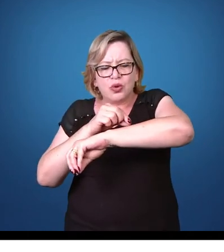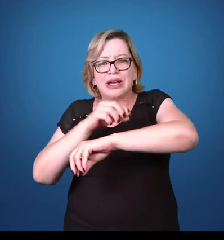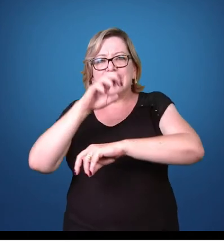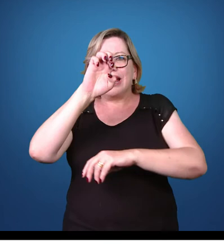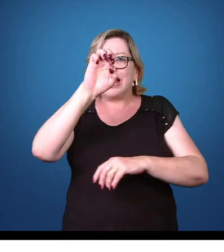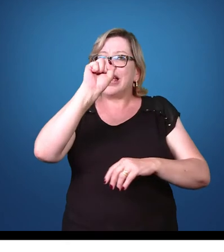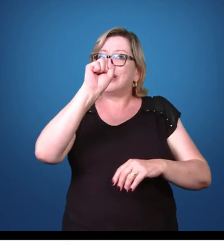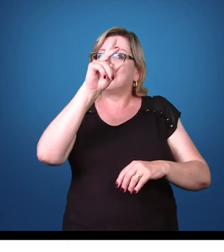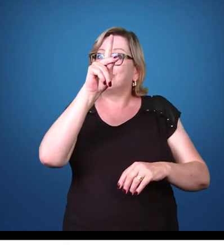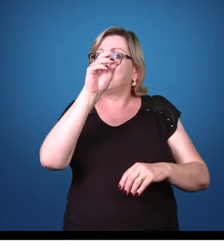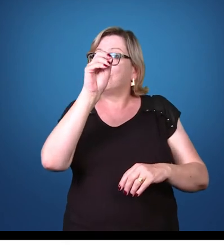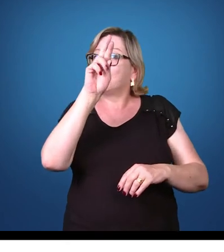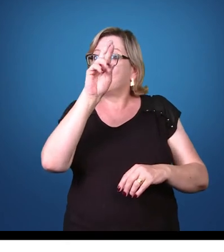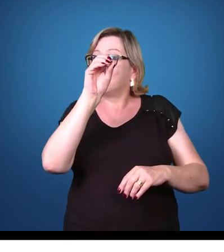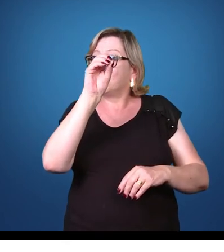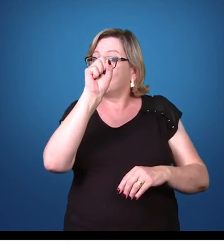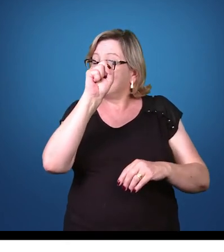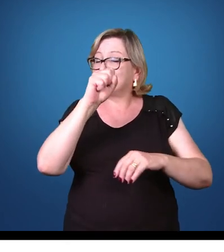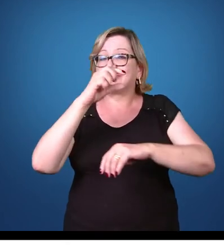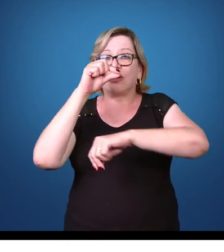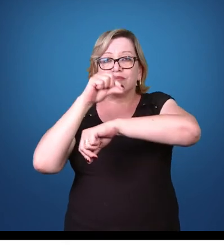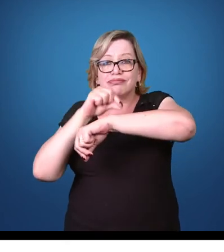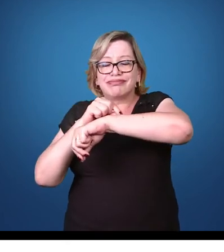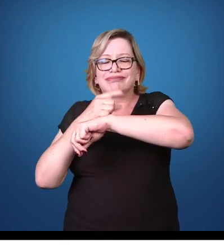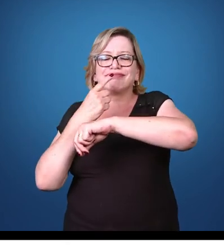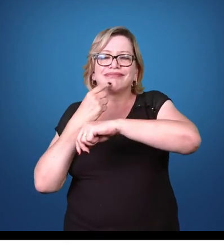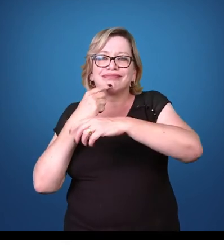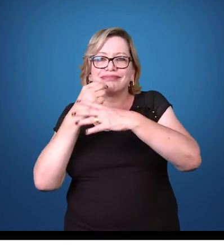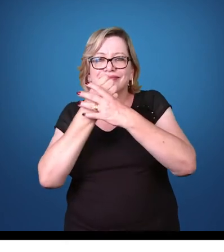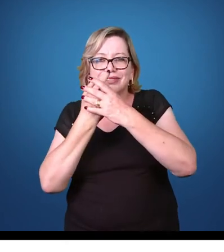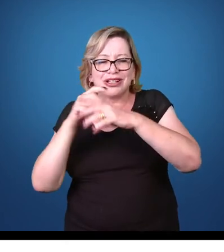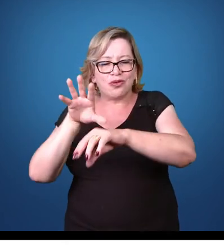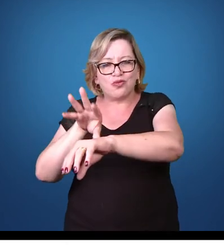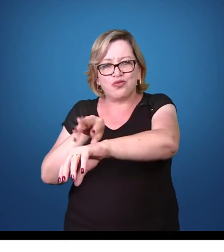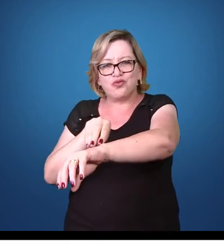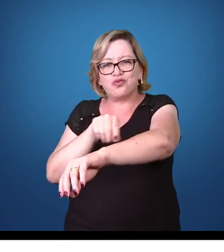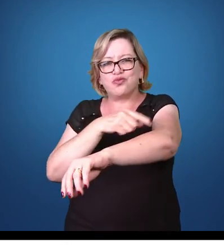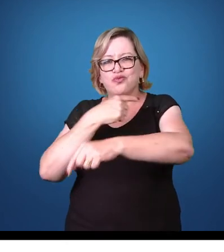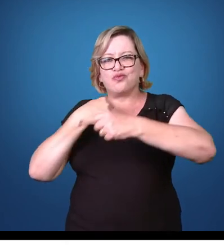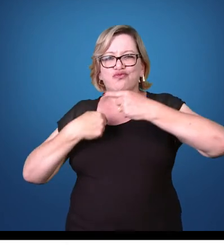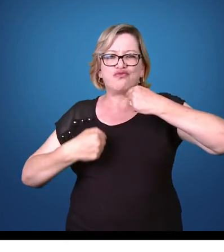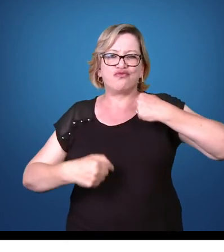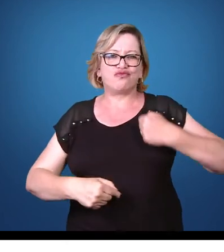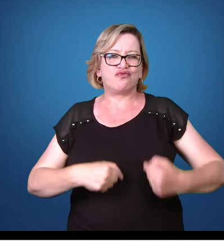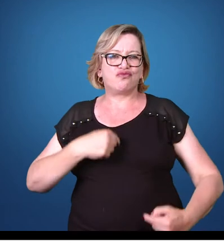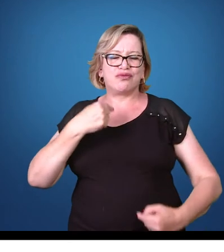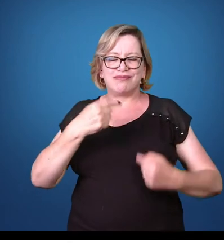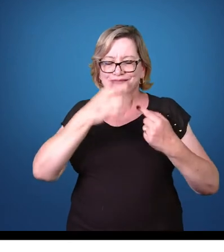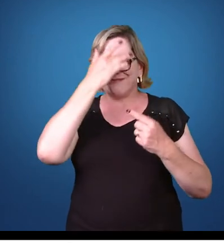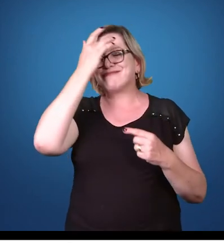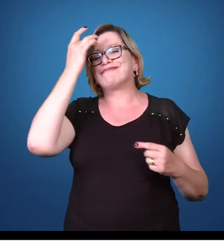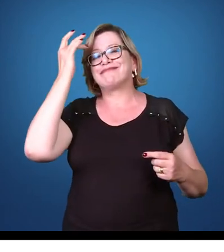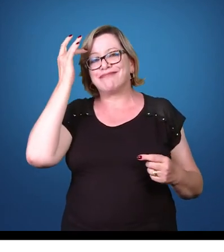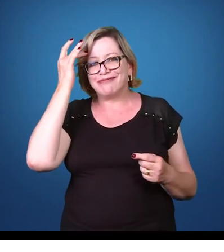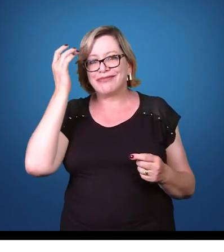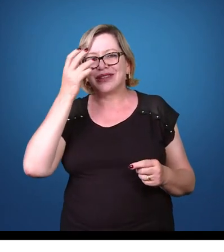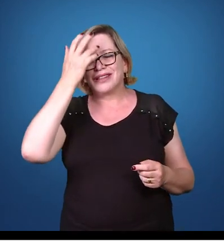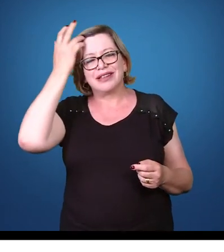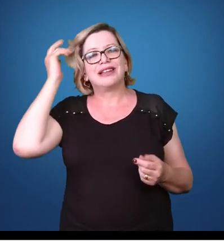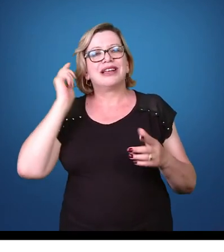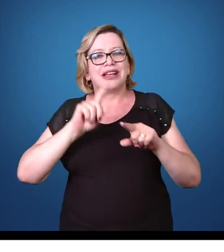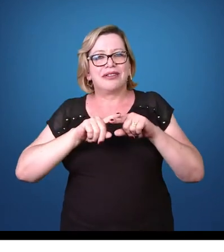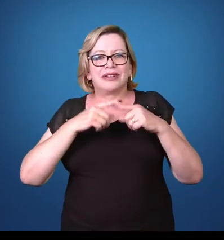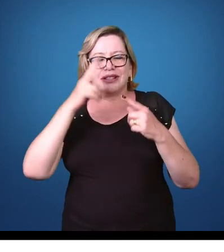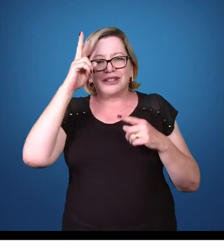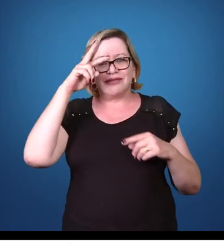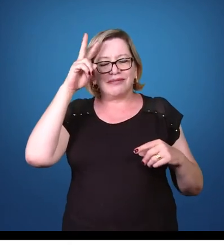são liberados na corrente sanguínea e contaminando assim o hospedeiro humano. Lembrando que